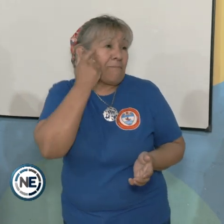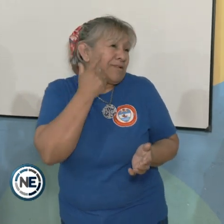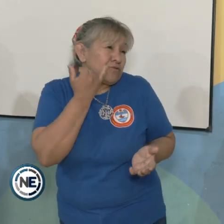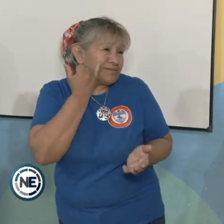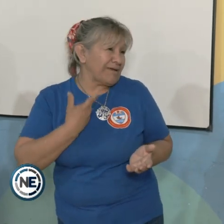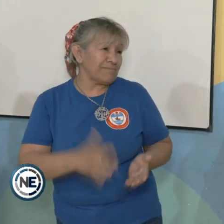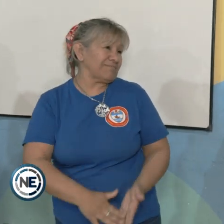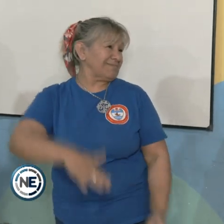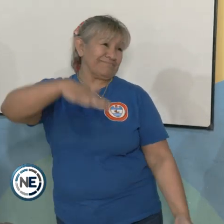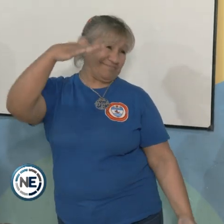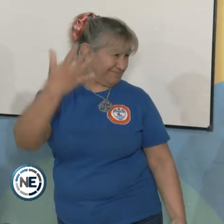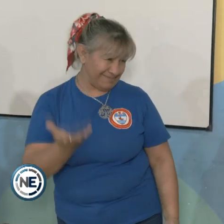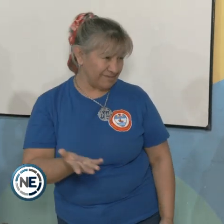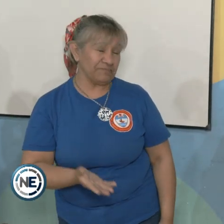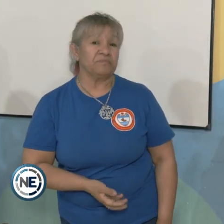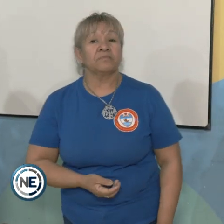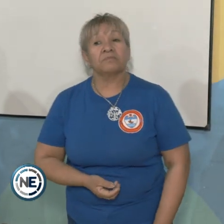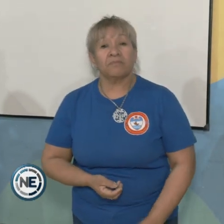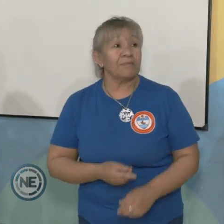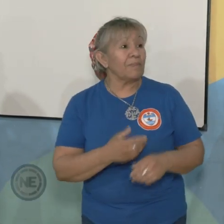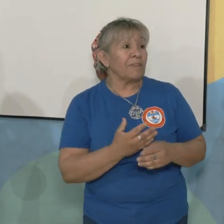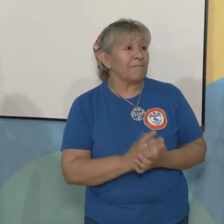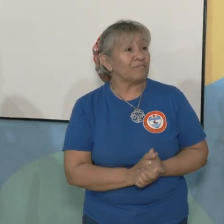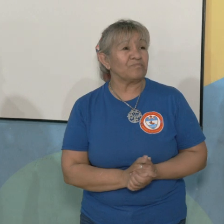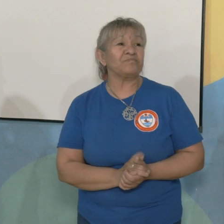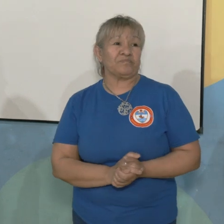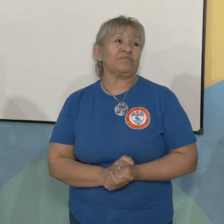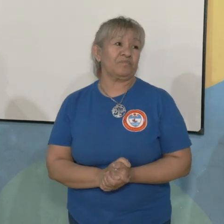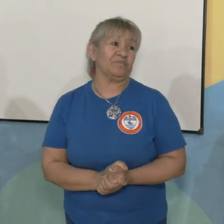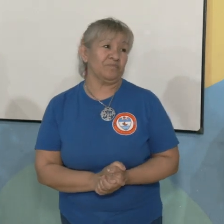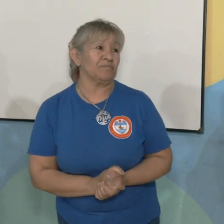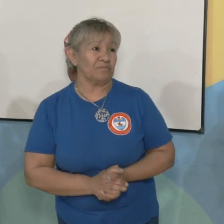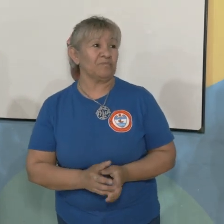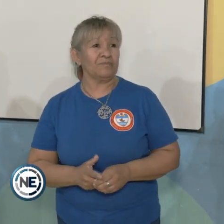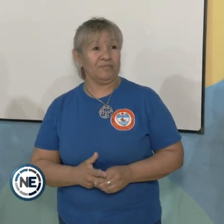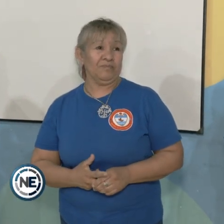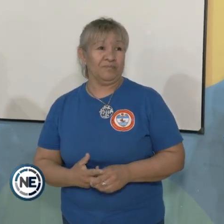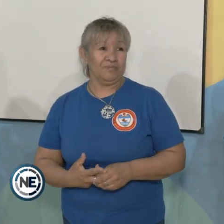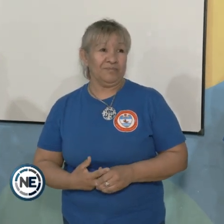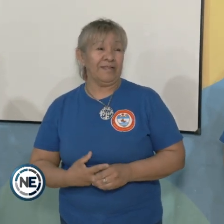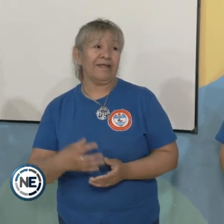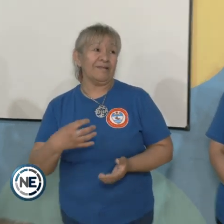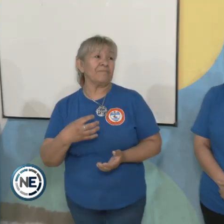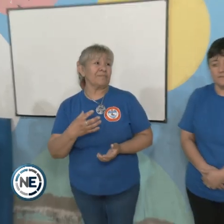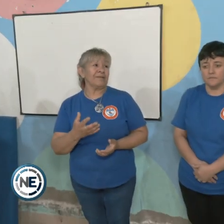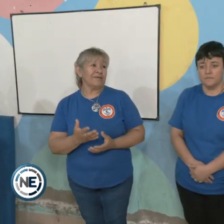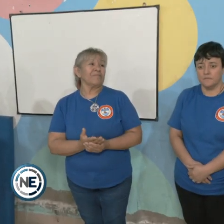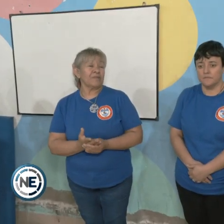A veces piensan que aprender algo un poquito es suficiente y en realidad falta mucho todavía